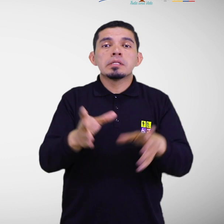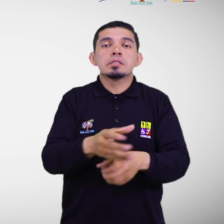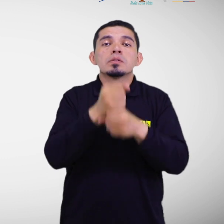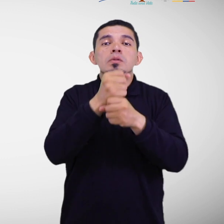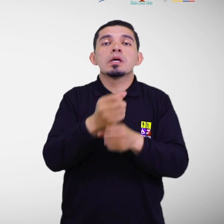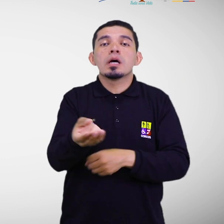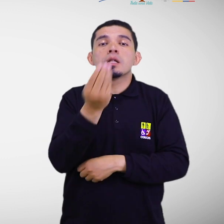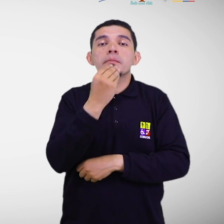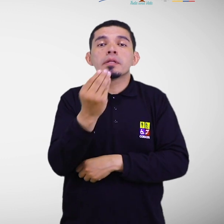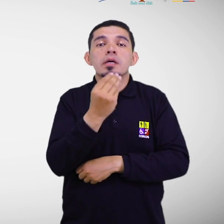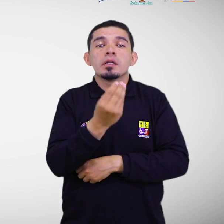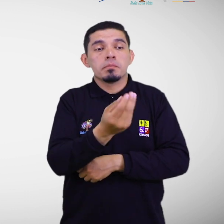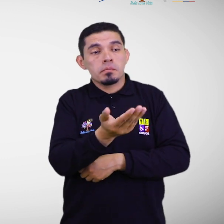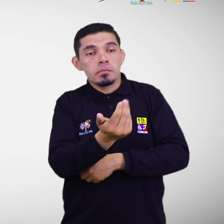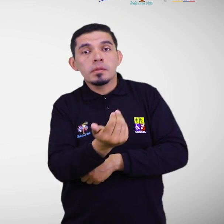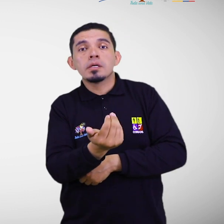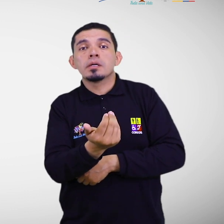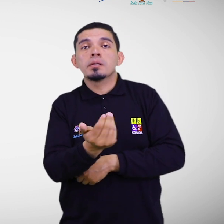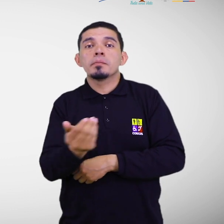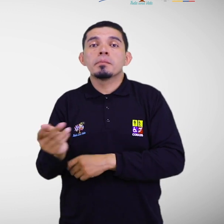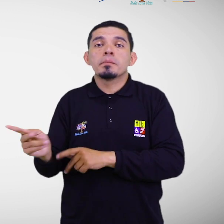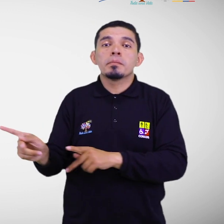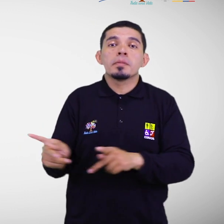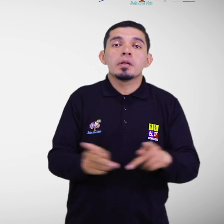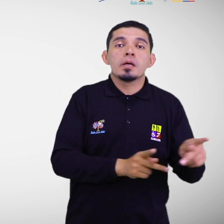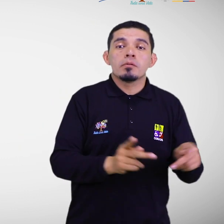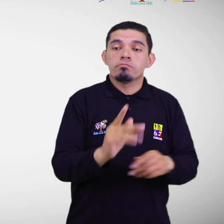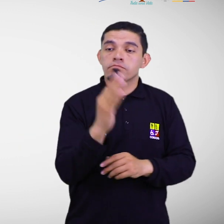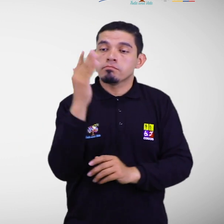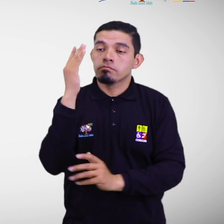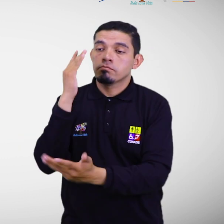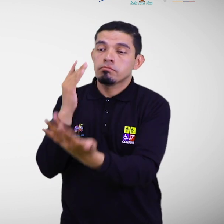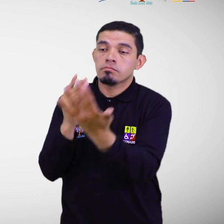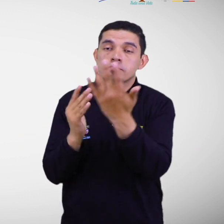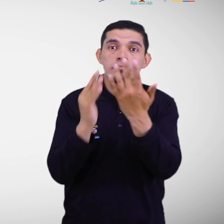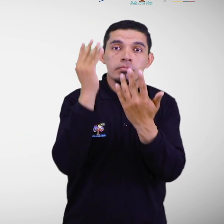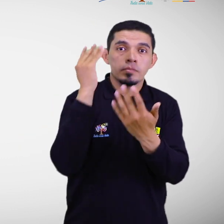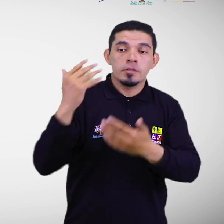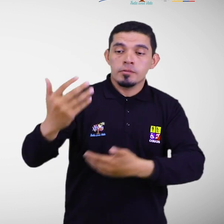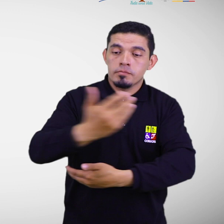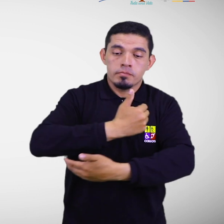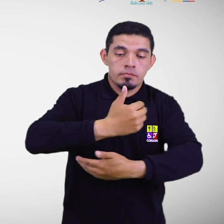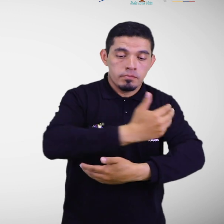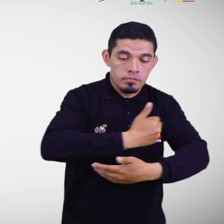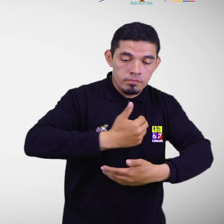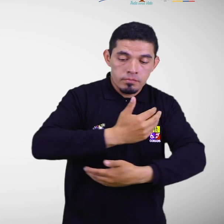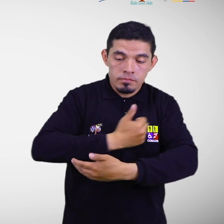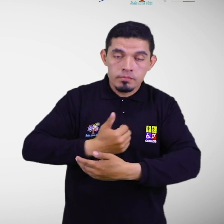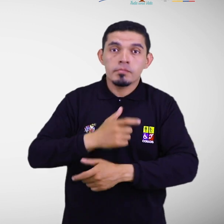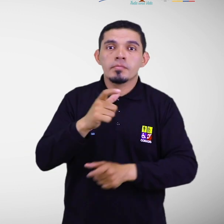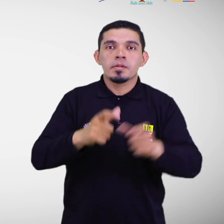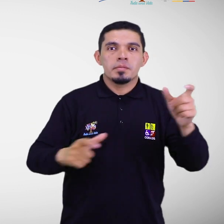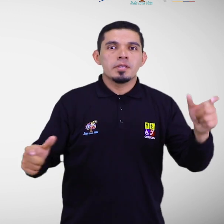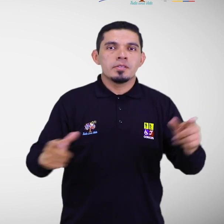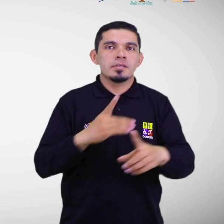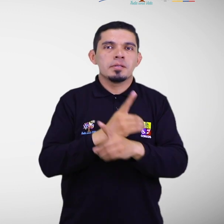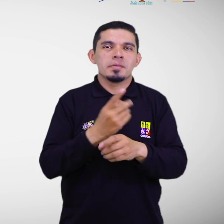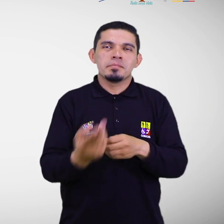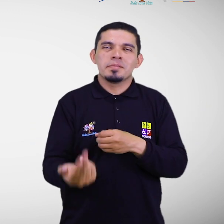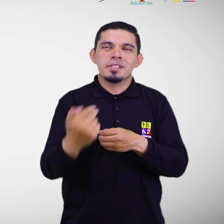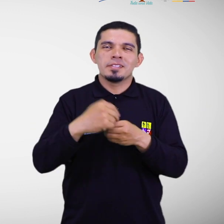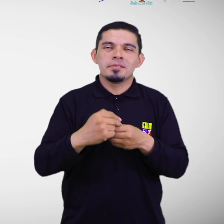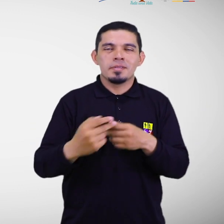Diseñar e implementar programas de huertos ecológicos o actividades comerciales con la participación de las personas con